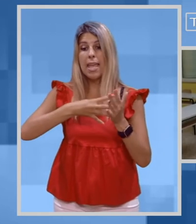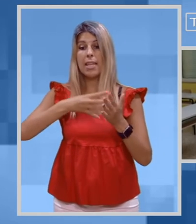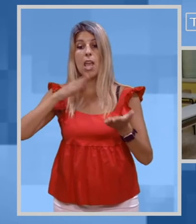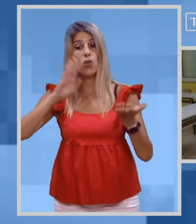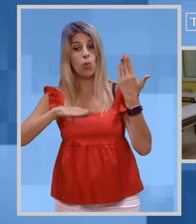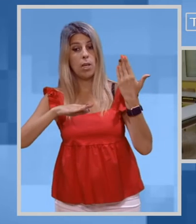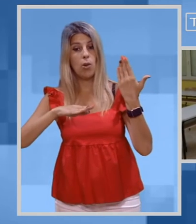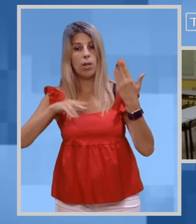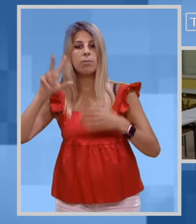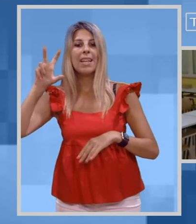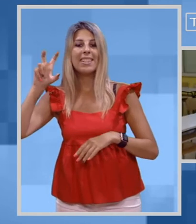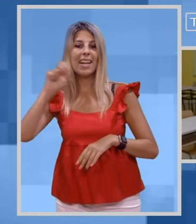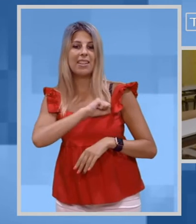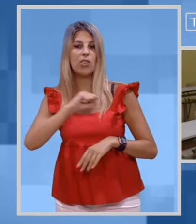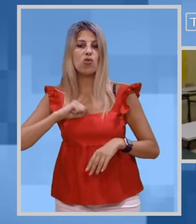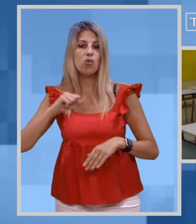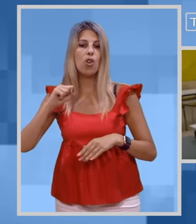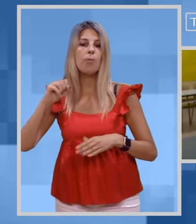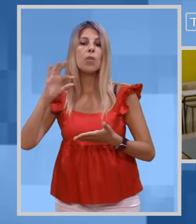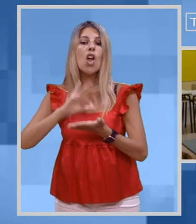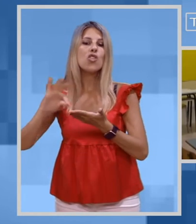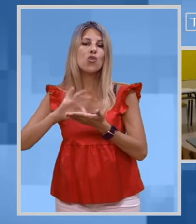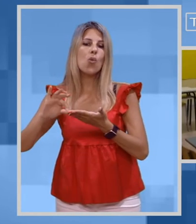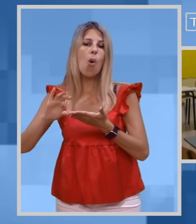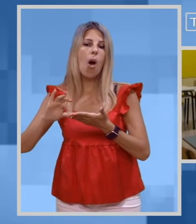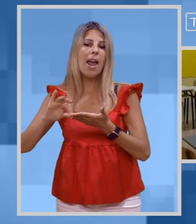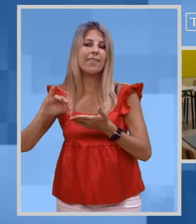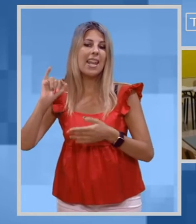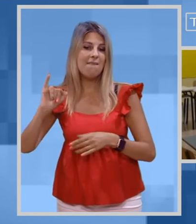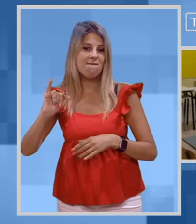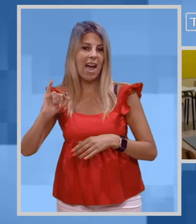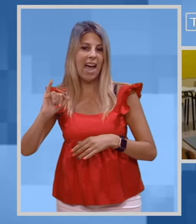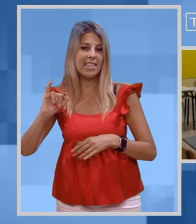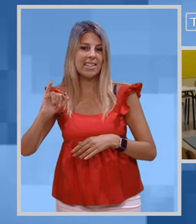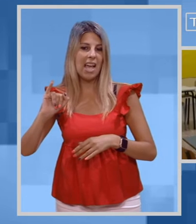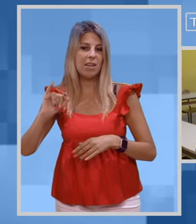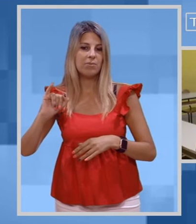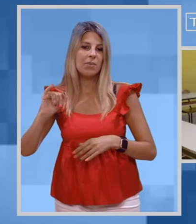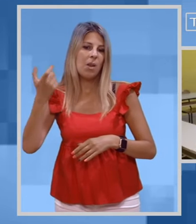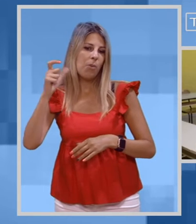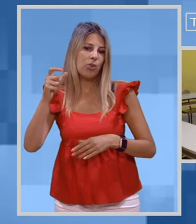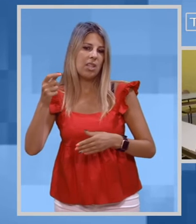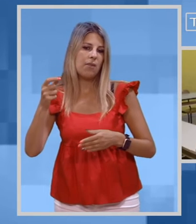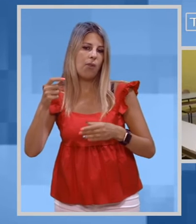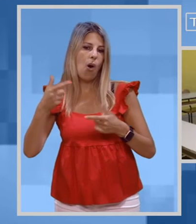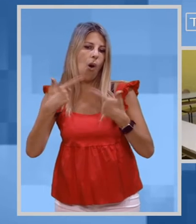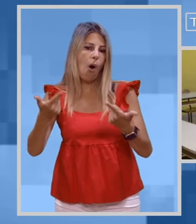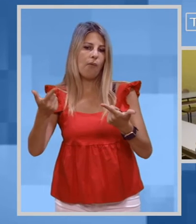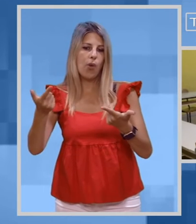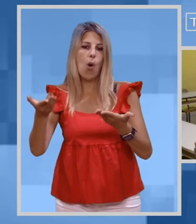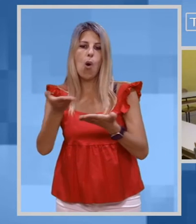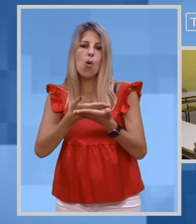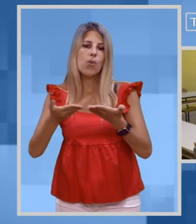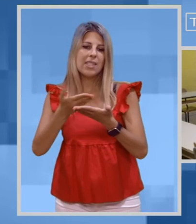È il 30 giugno nella scuola dell'infanzia, in considerazione della specificità del servizio